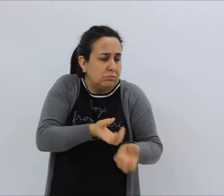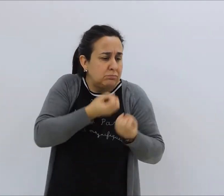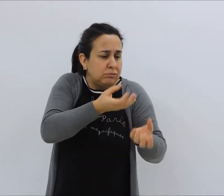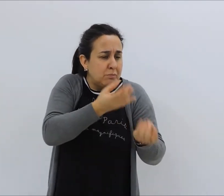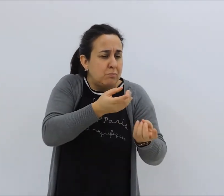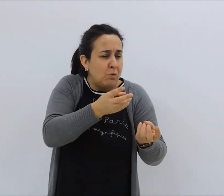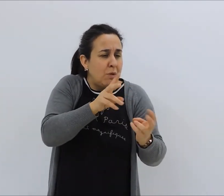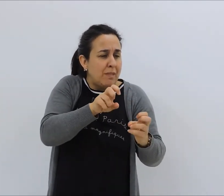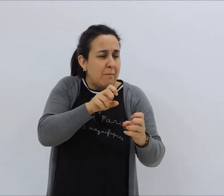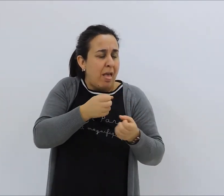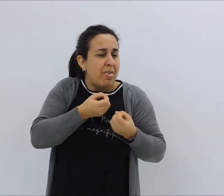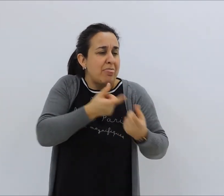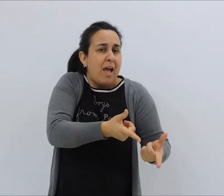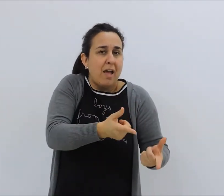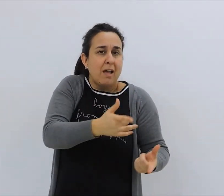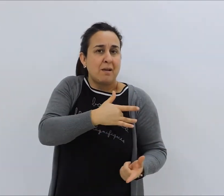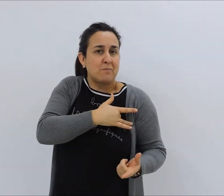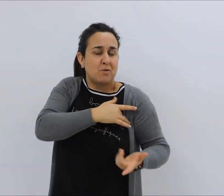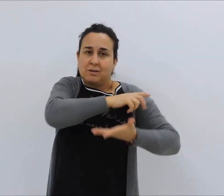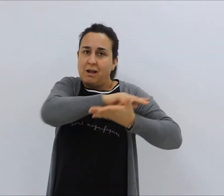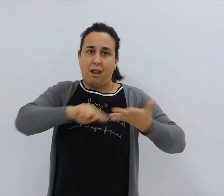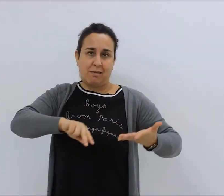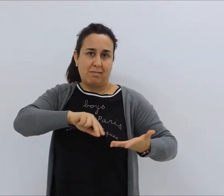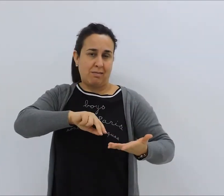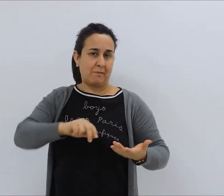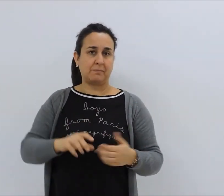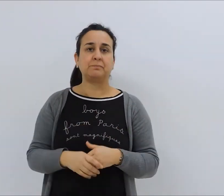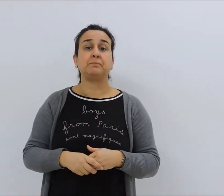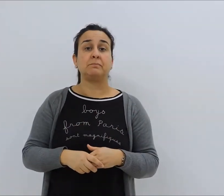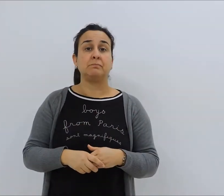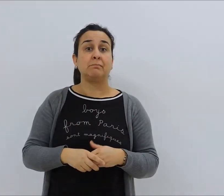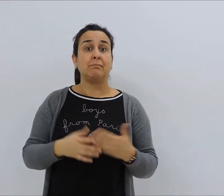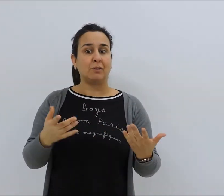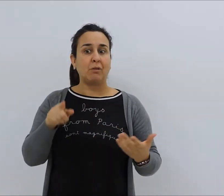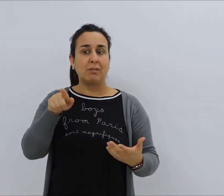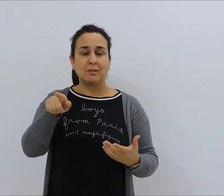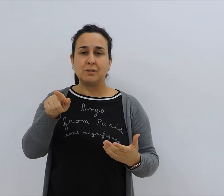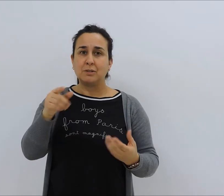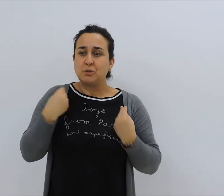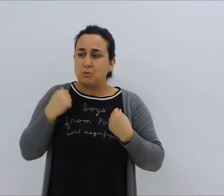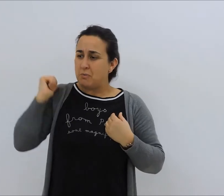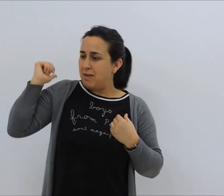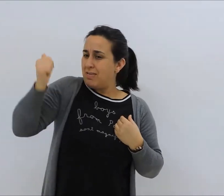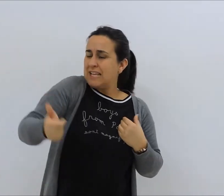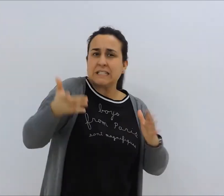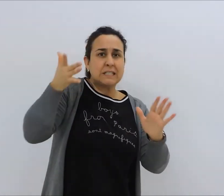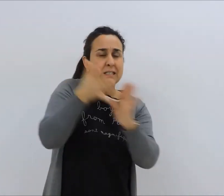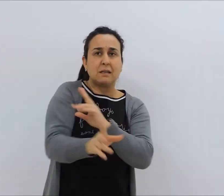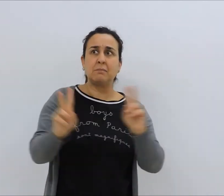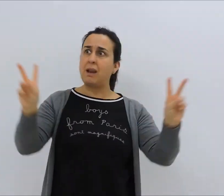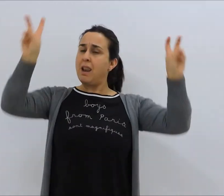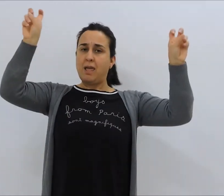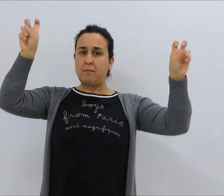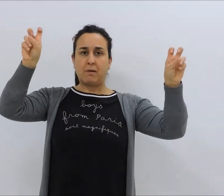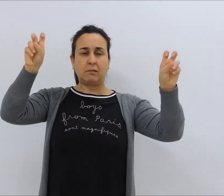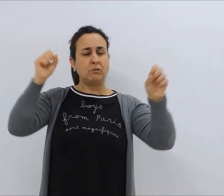amor por Galicia. Ese foi, sen dúbida, o lema da súa vida, por e para Galicia.